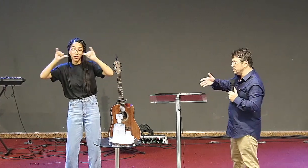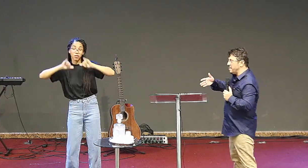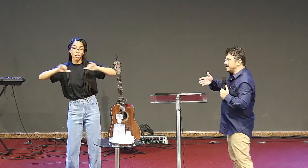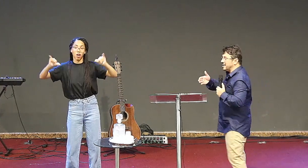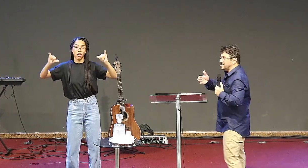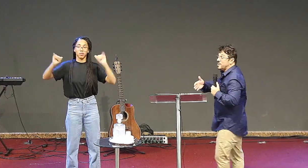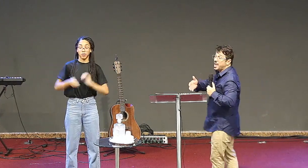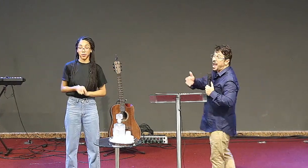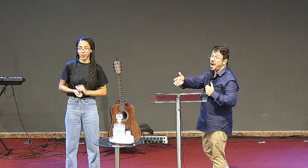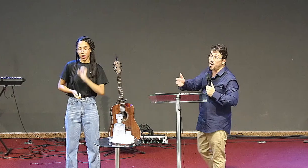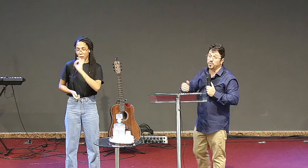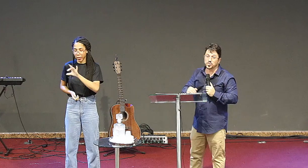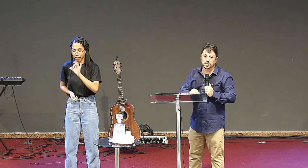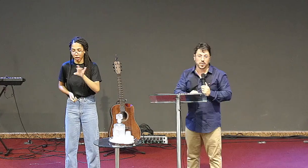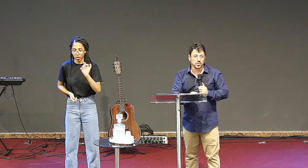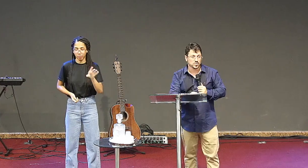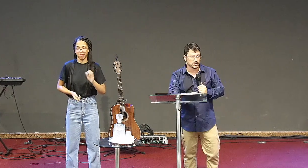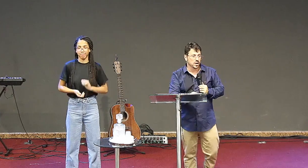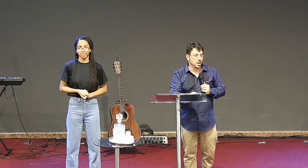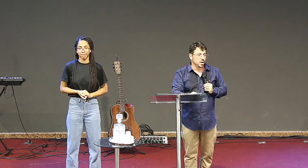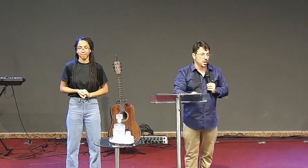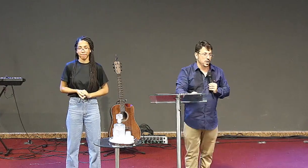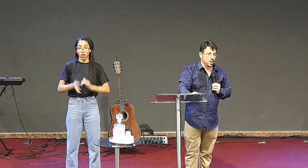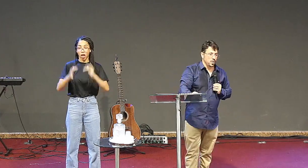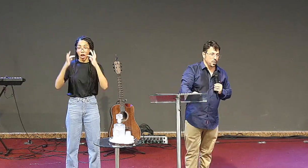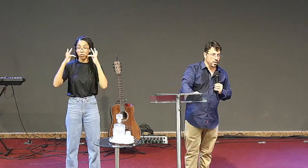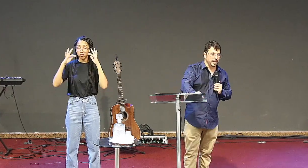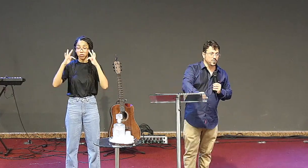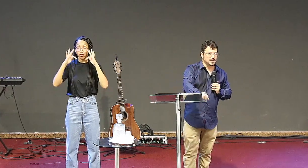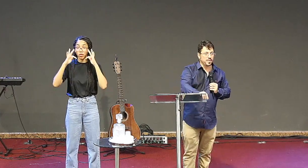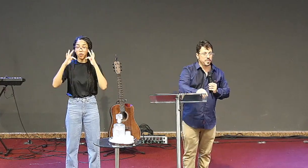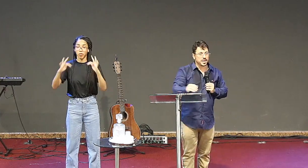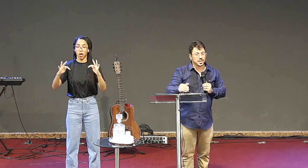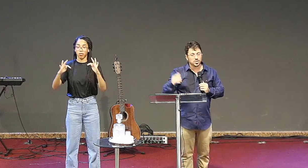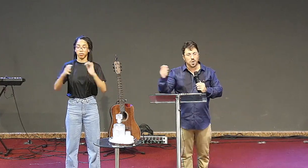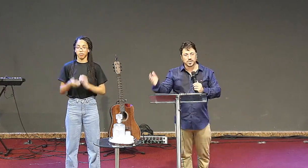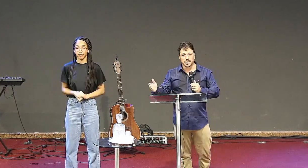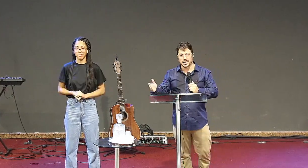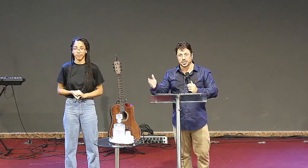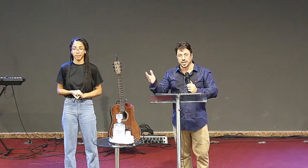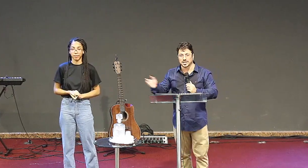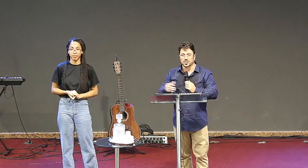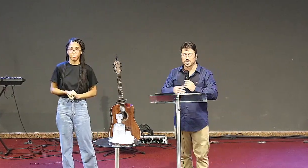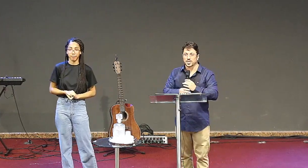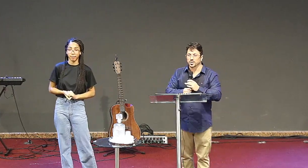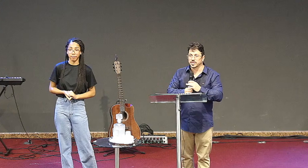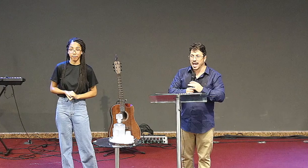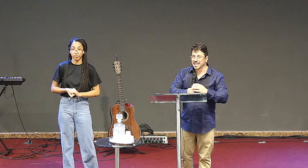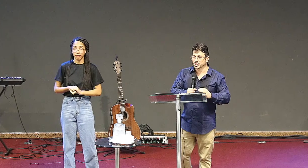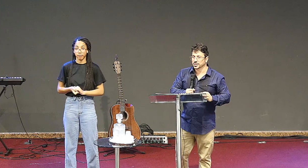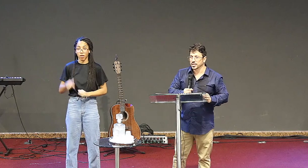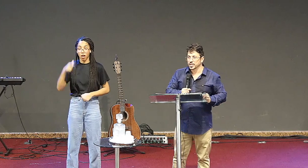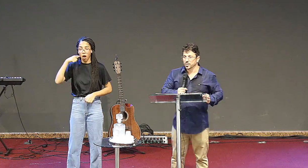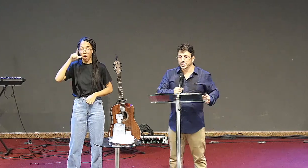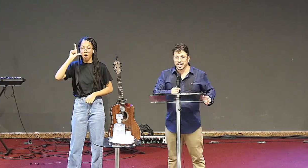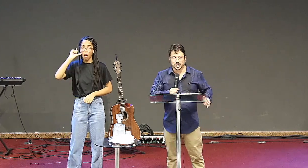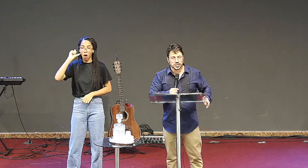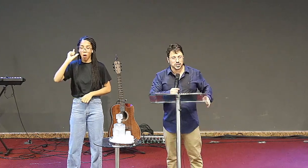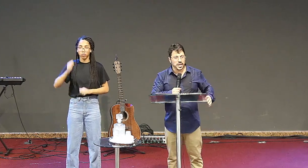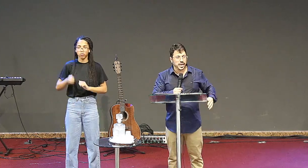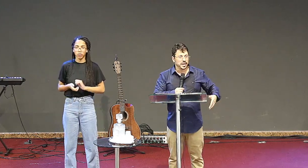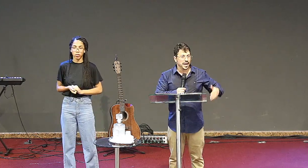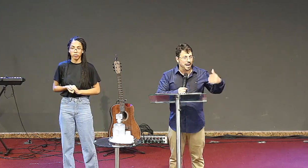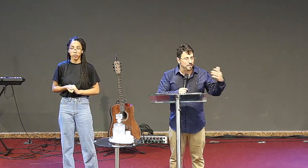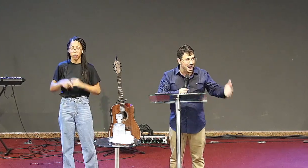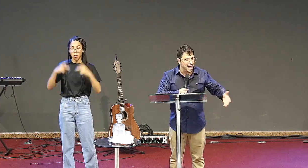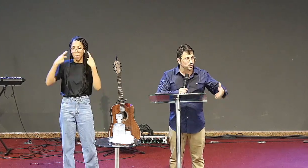nesse momento testemunhar algo para os irmãos. Ontem eu estava pregando em uma outra igreja aqui da nossa comunidade, uma igreja que a